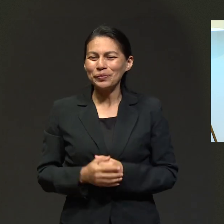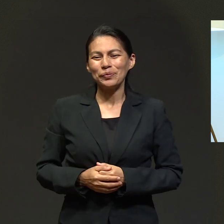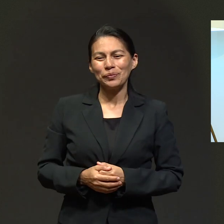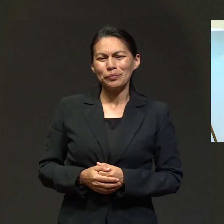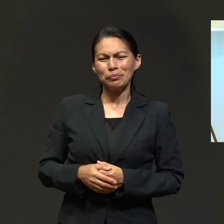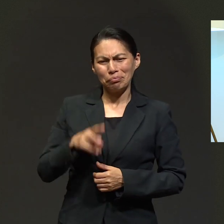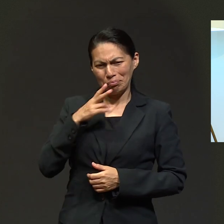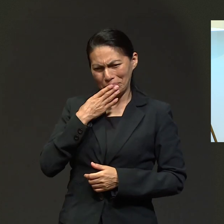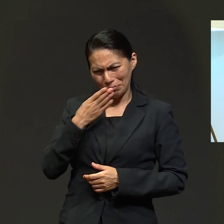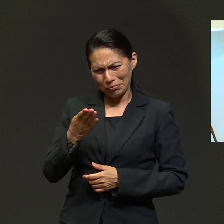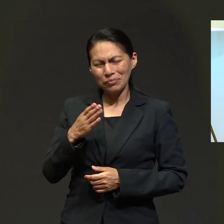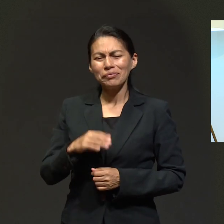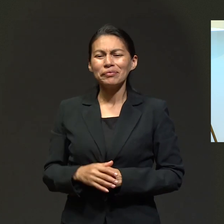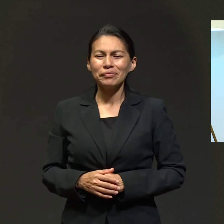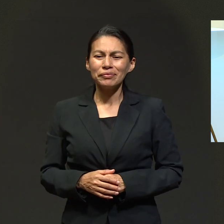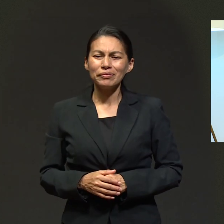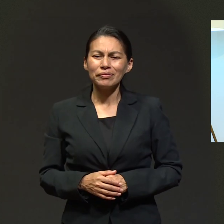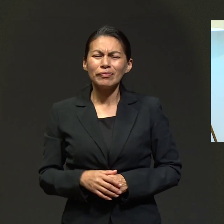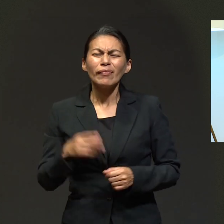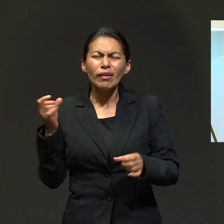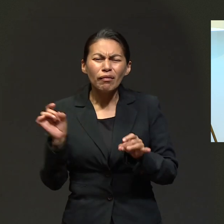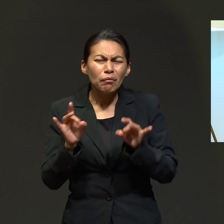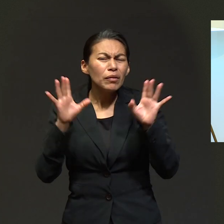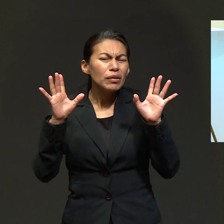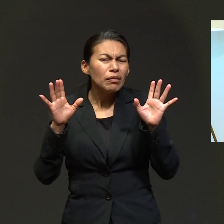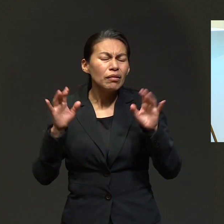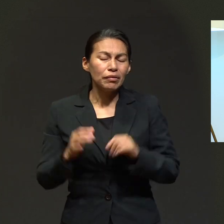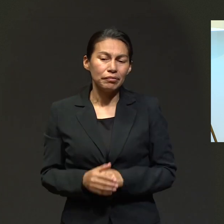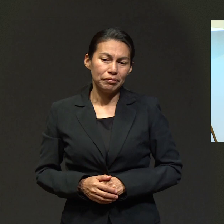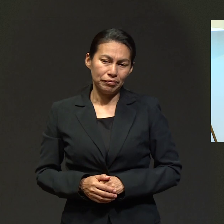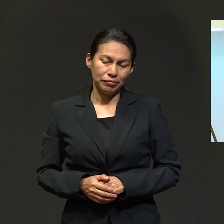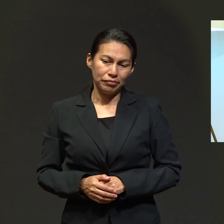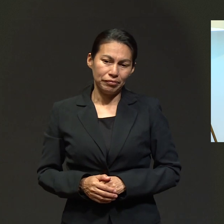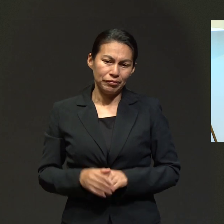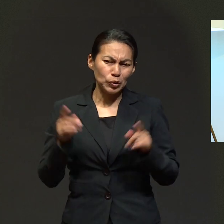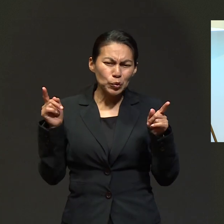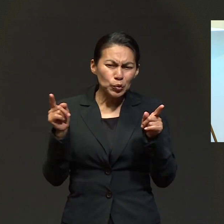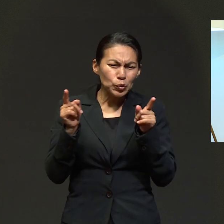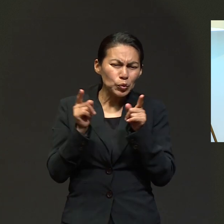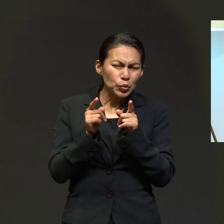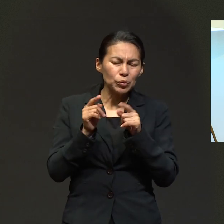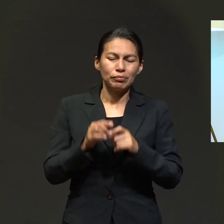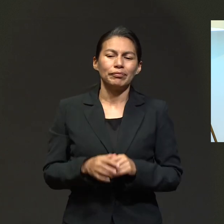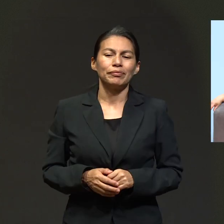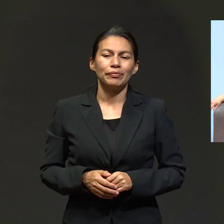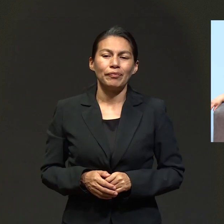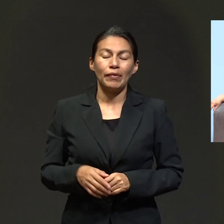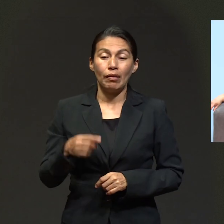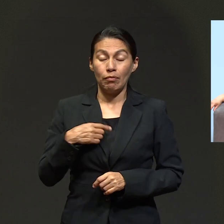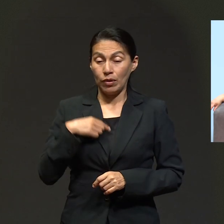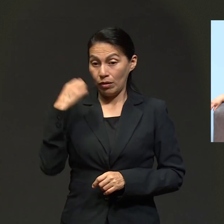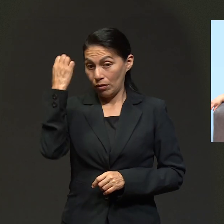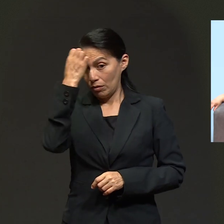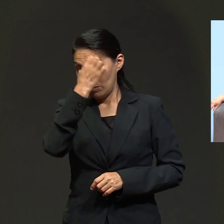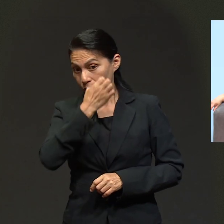sonreír, lo veo muy bien. ¿Qué pasó? Cuéntenos brevemente, pero